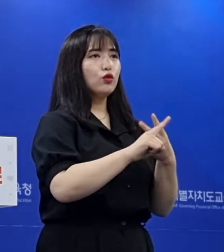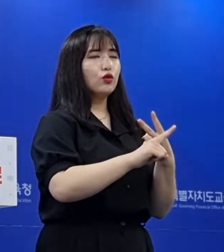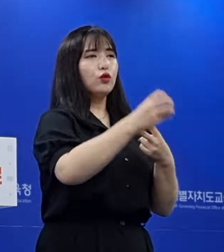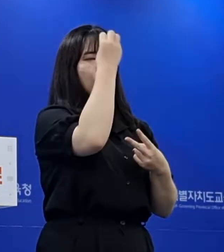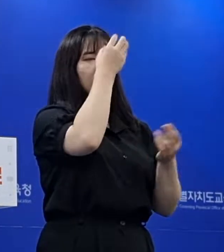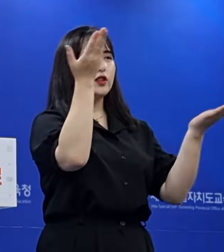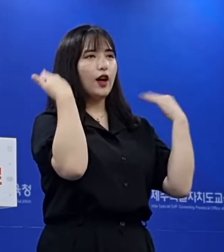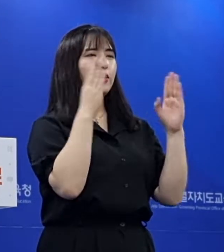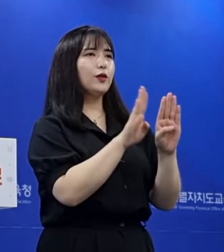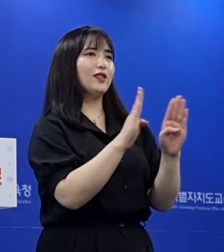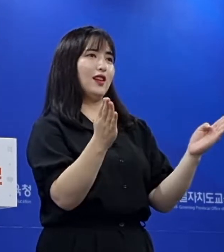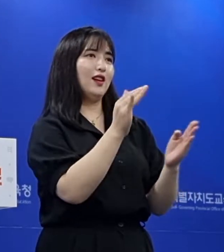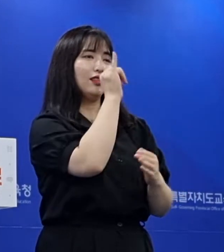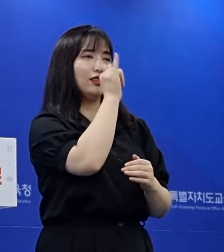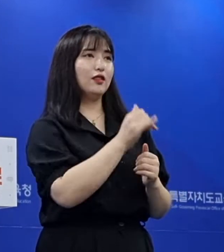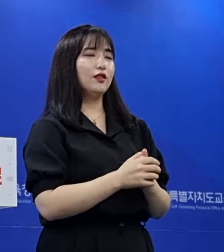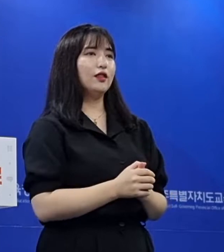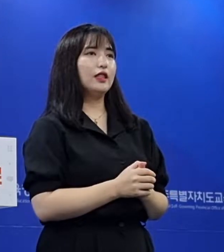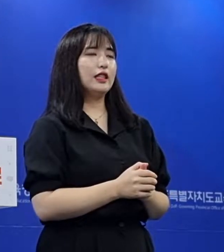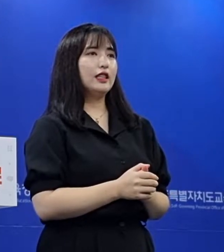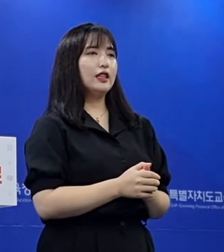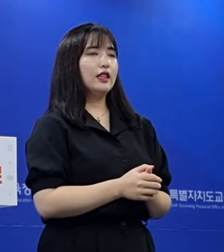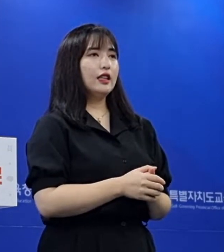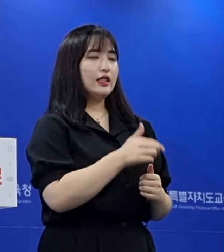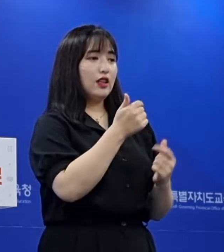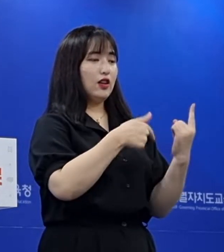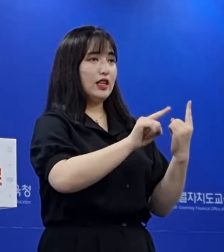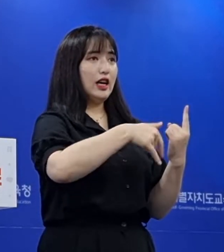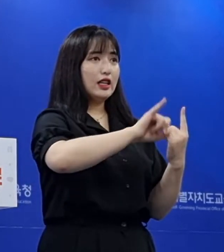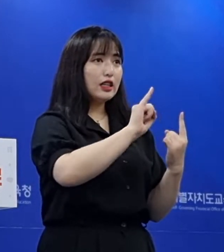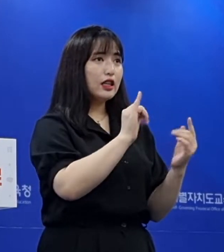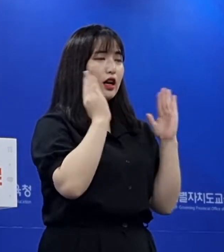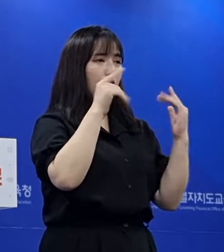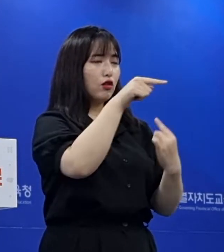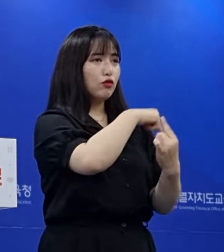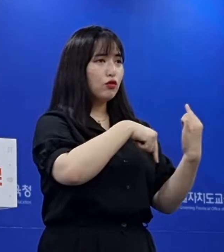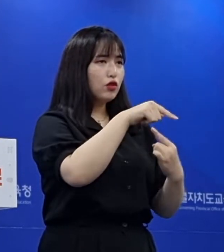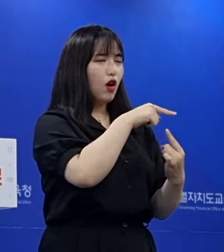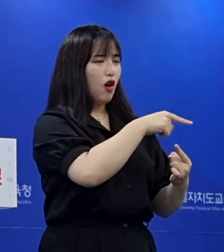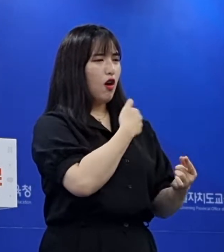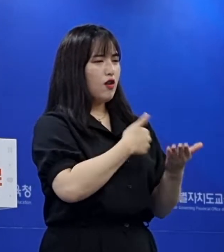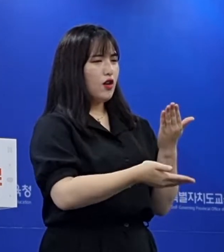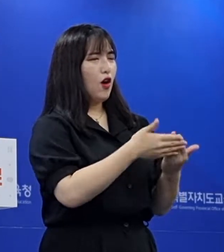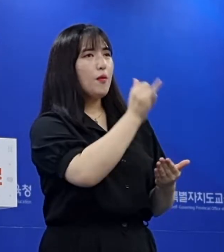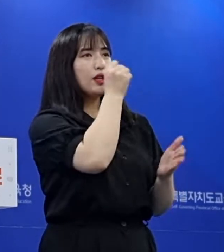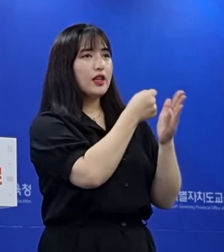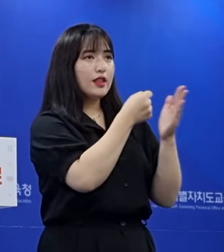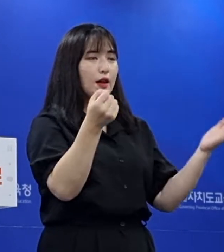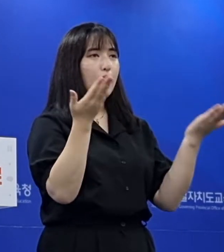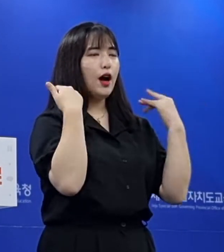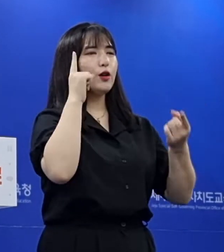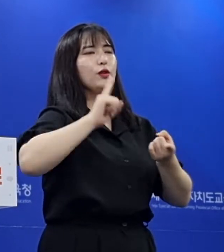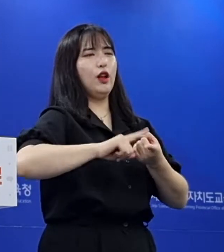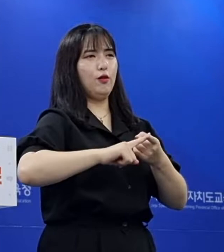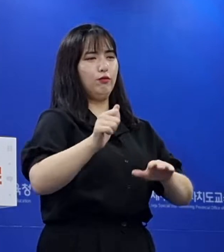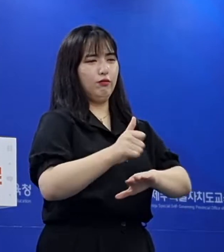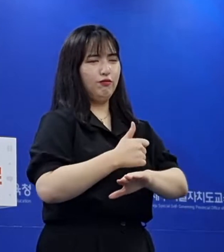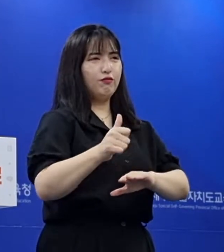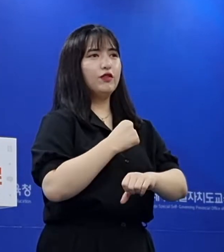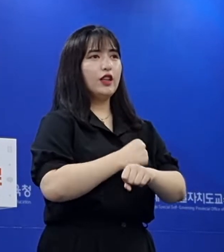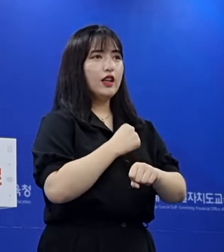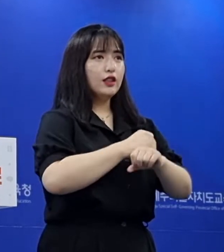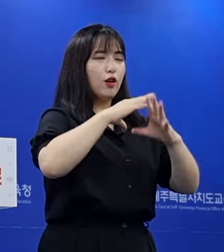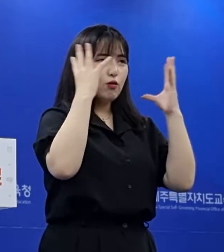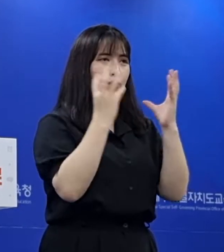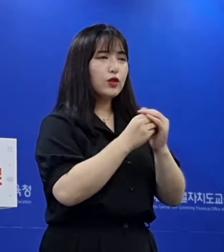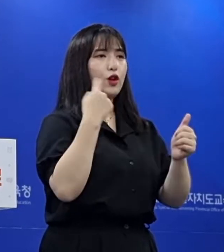개학이 시작됩니다. 이에 1학기 방역 및 학사 운영 대응 경험을 바탕으로 정상 등교를 실시하여 온전한